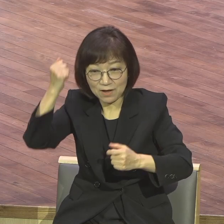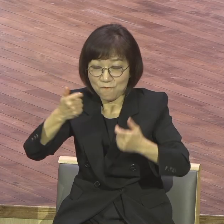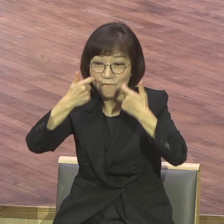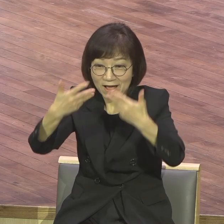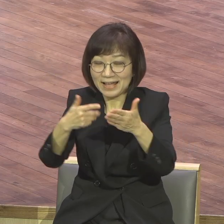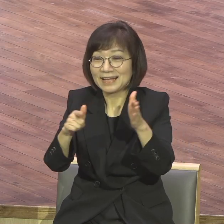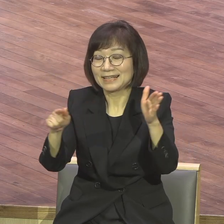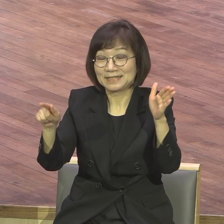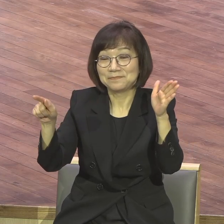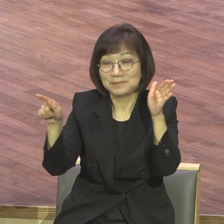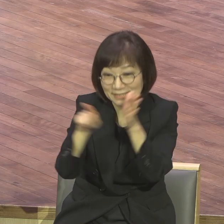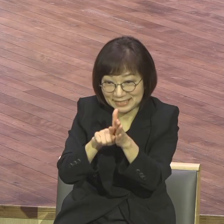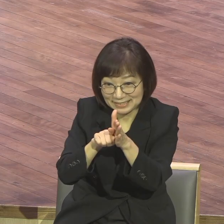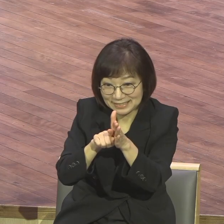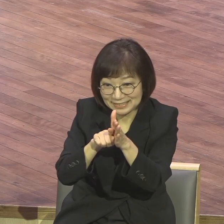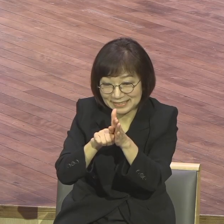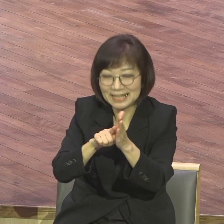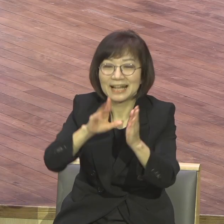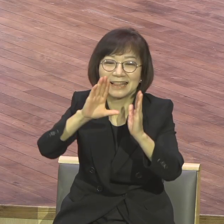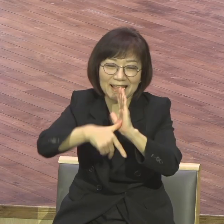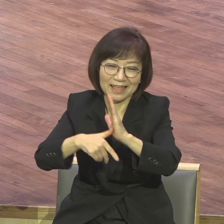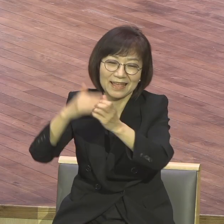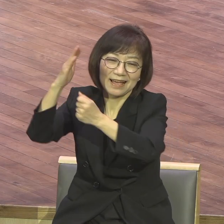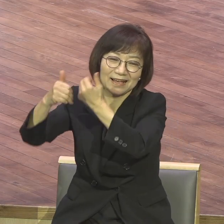하나님의 영광을 보게 되어 있어요.